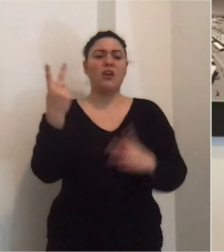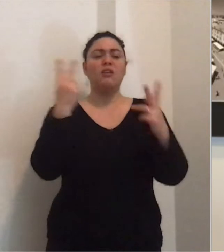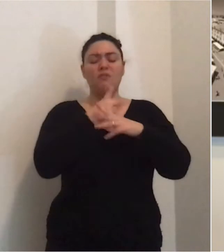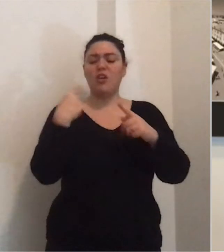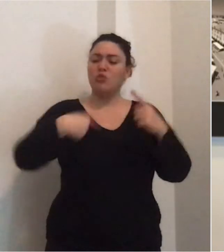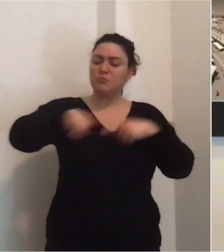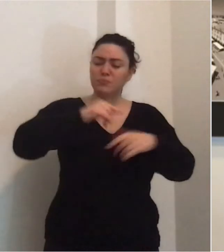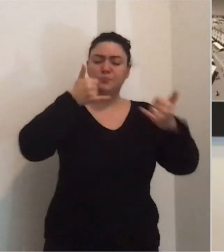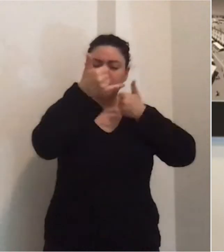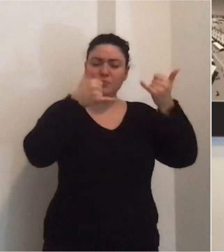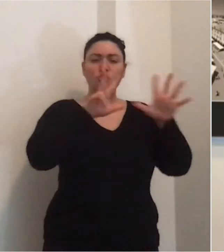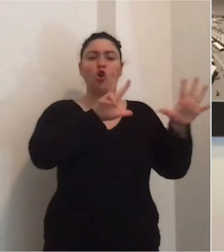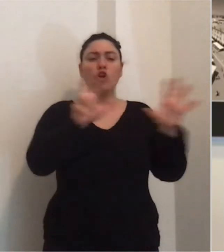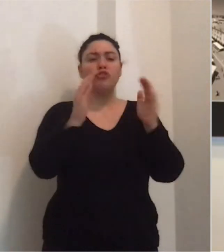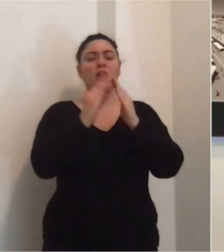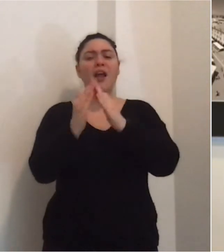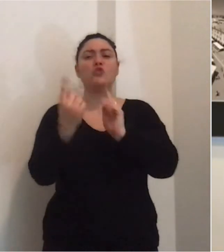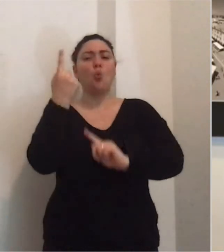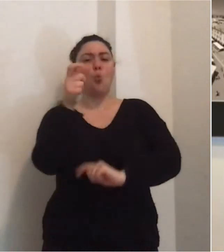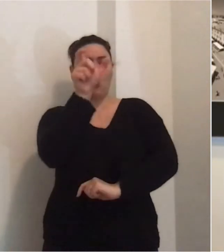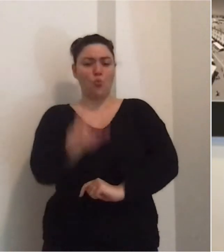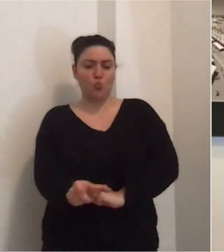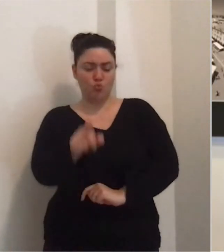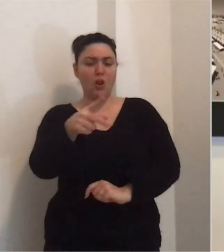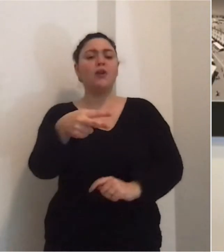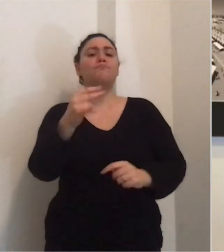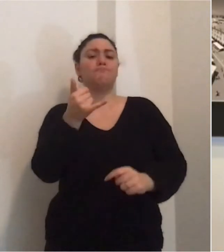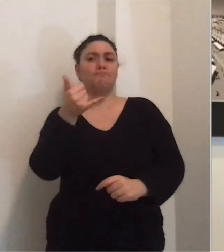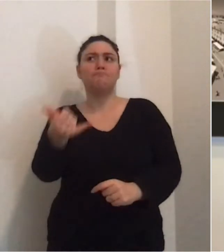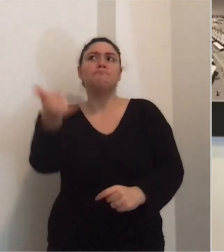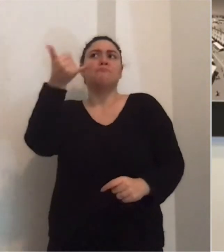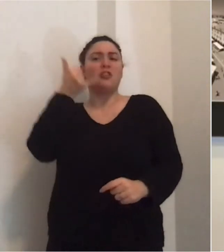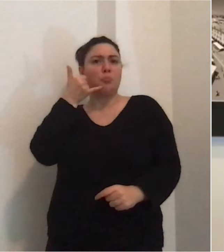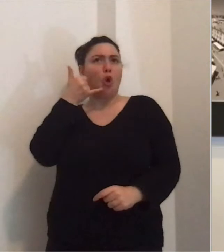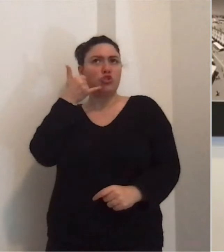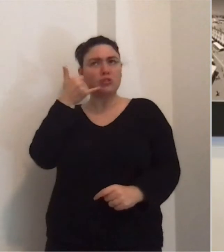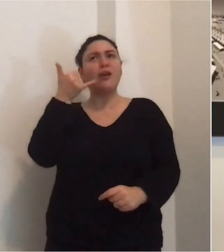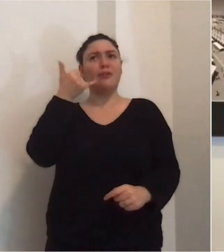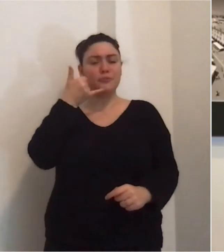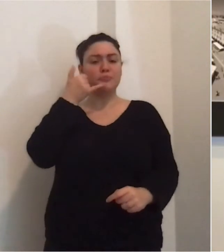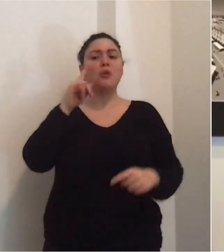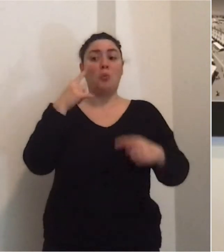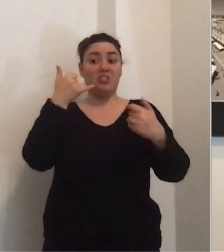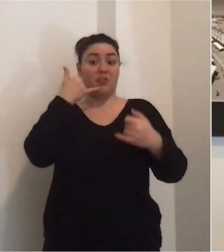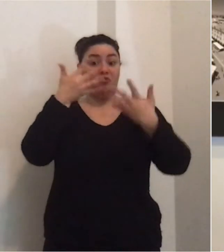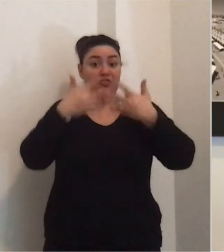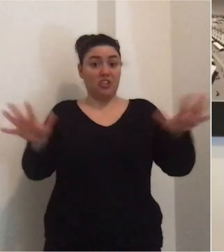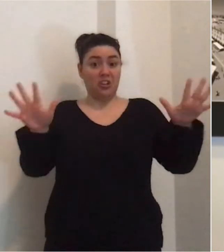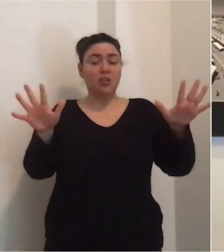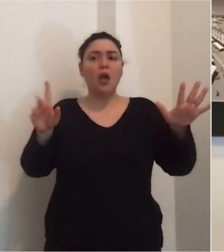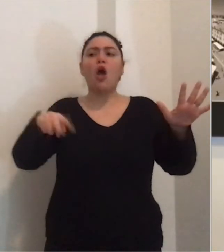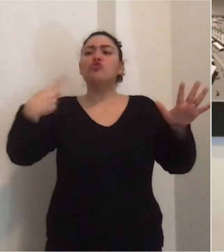Stiamo facendo 800 telefonate a casa dei cittadini. Una cittadina ha risposto tramite la madre ma